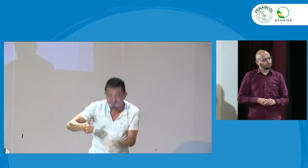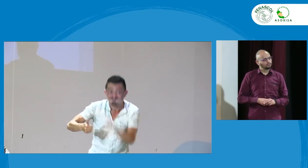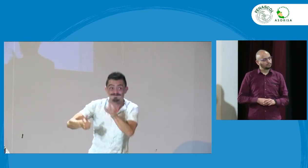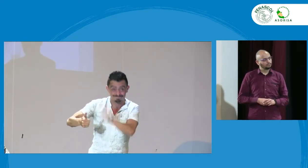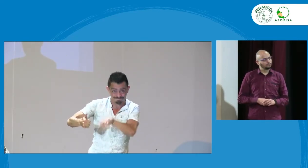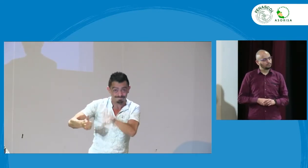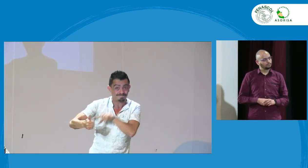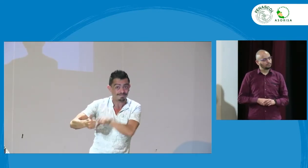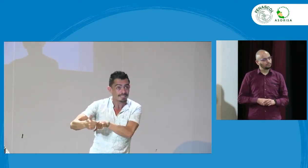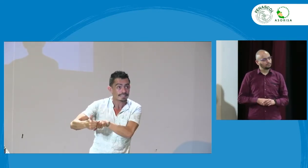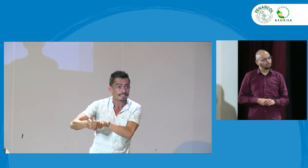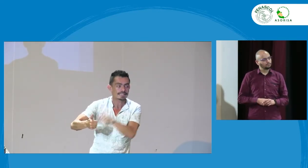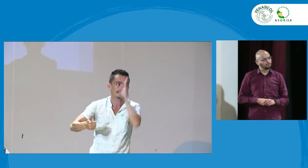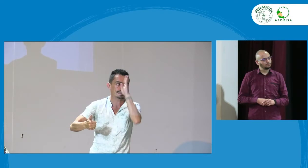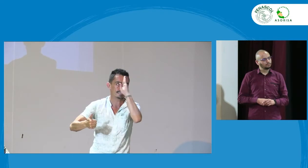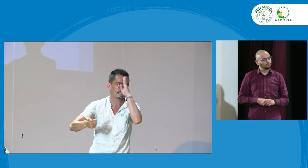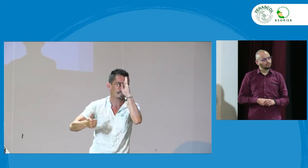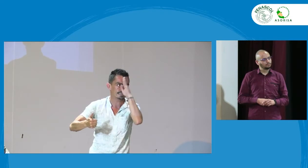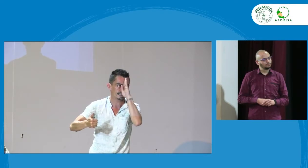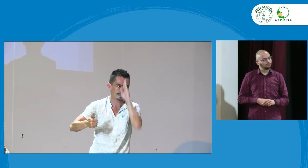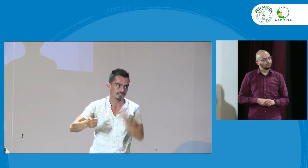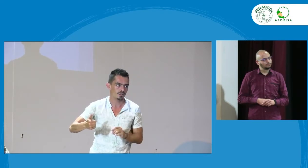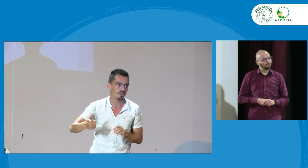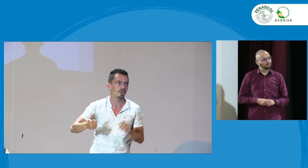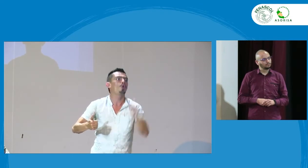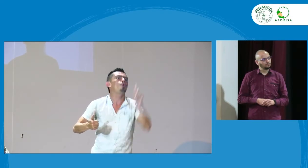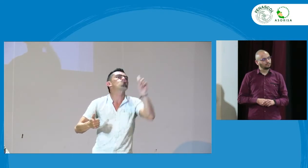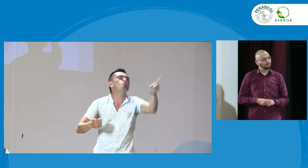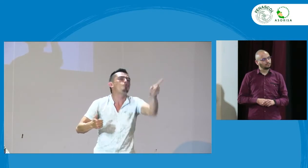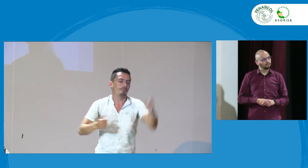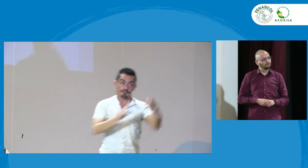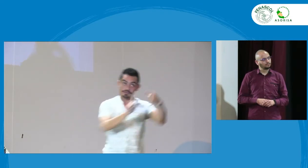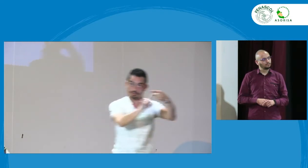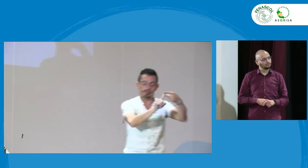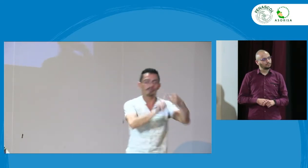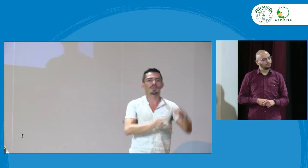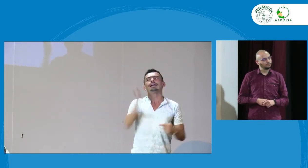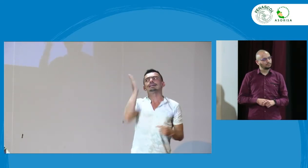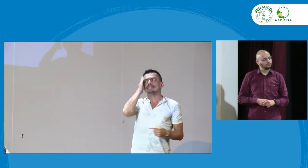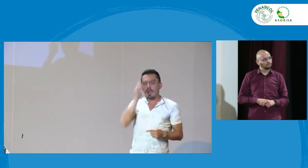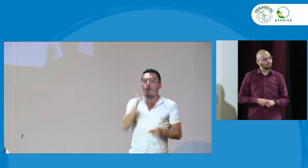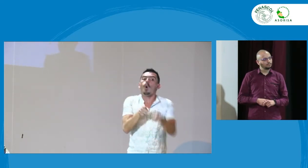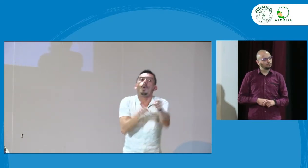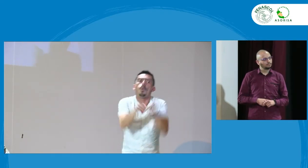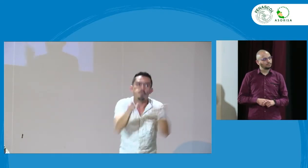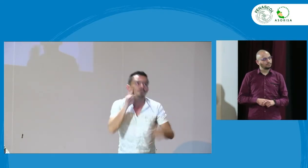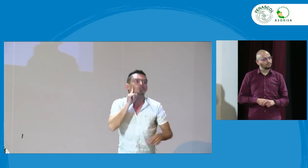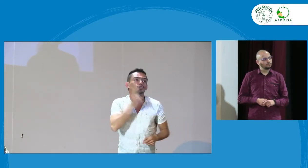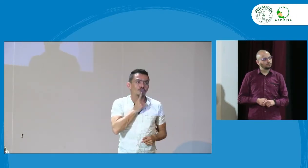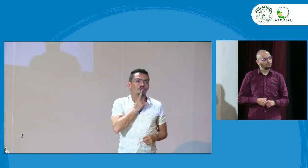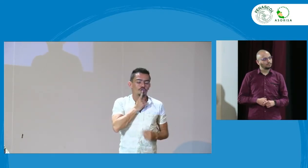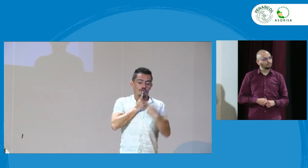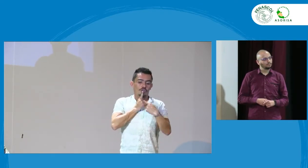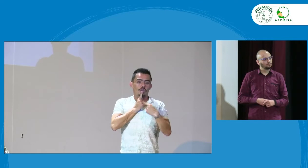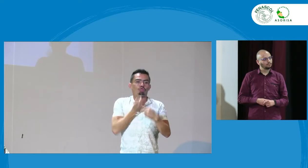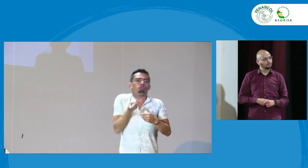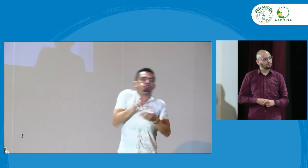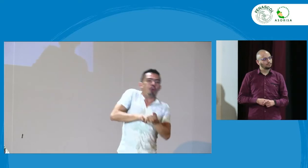ejemplo del mediador si la pregunta es ¿es necesario o no? lo digo precisamente por varias